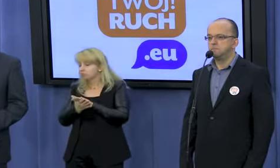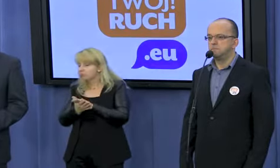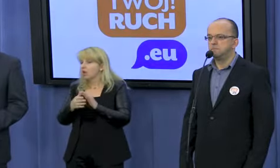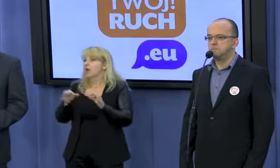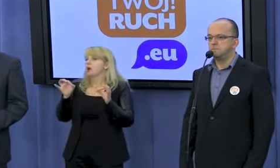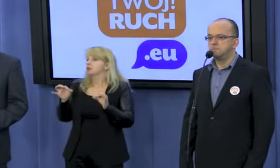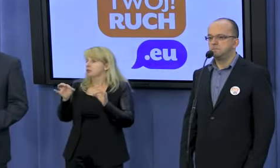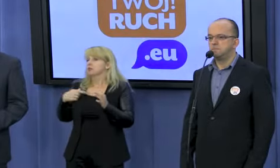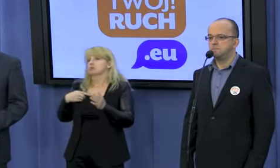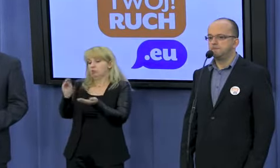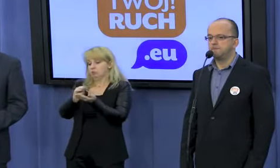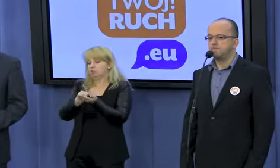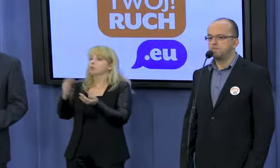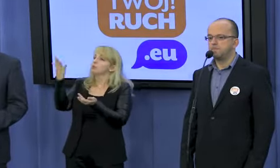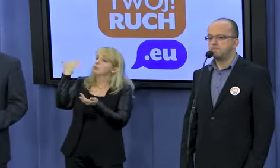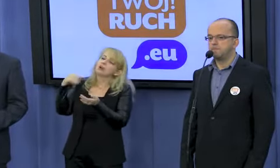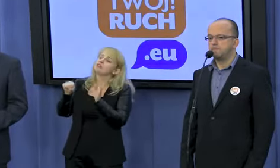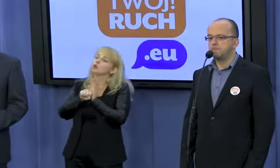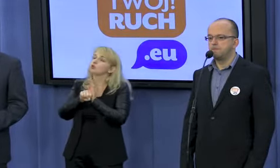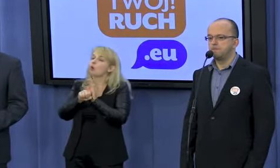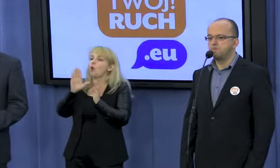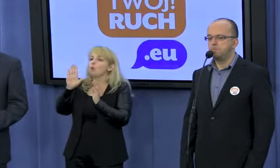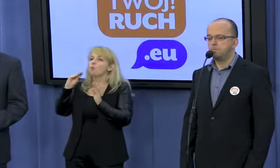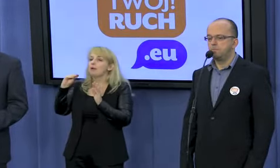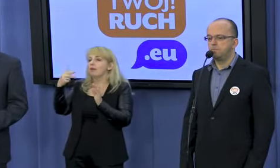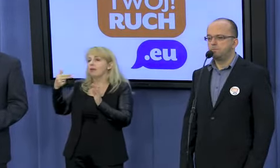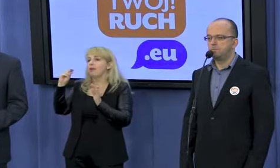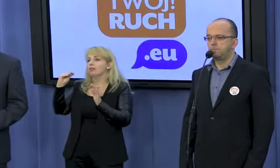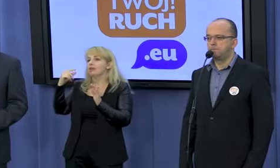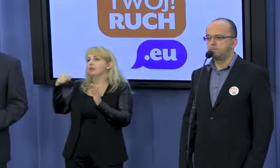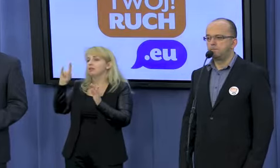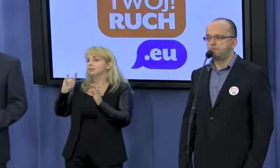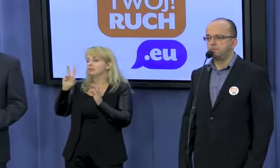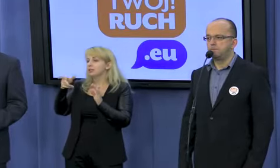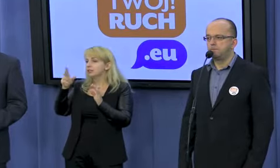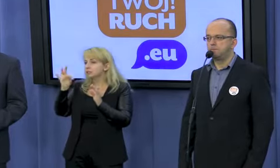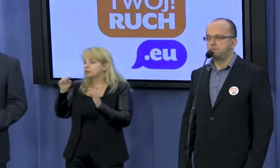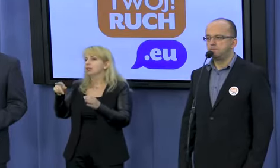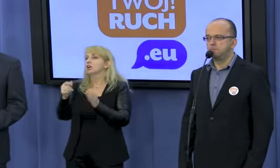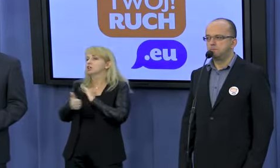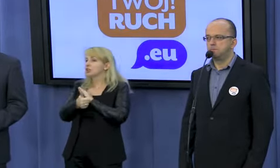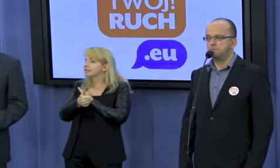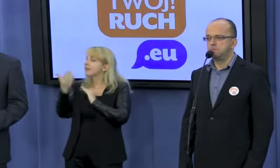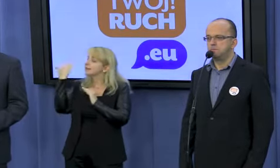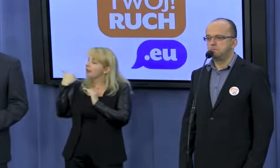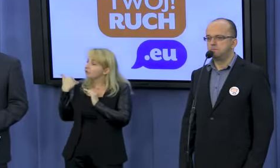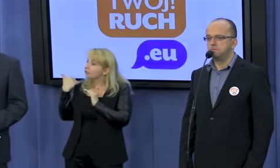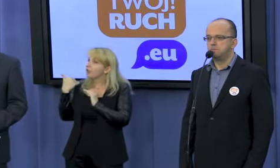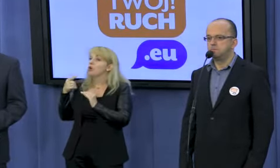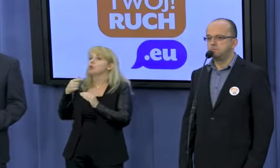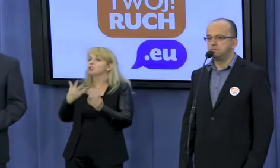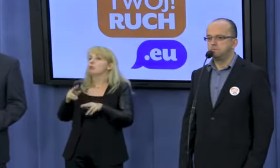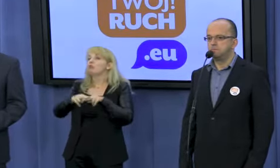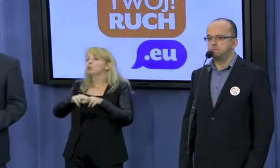pisałem już do Benedykta XVI celem utworzenia specjalnego funduszu w Polsce, który miałby wynosić około 5